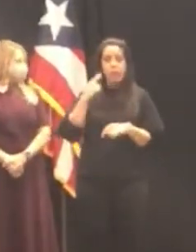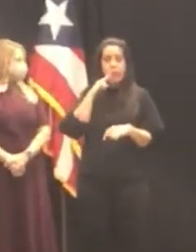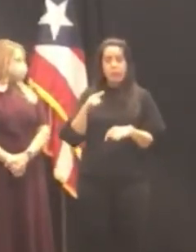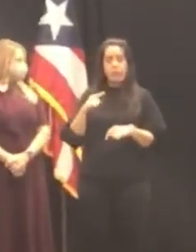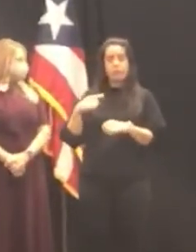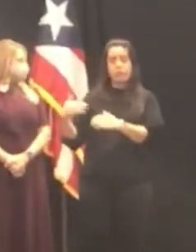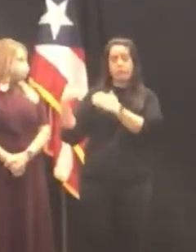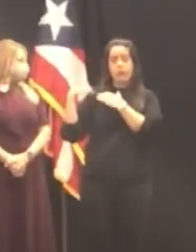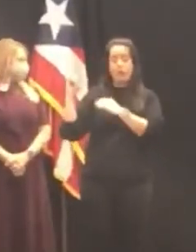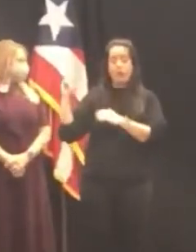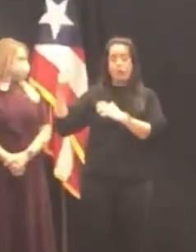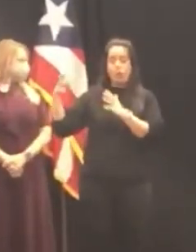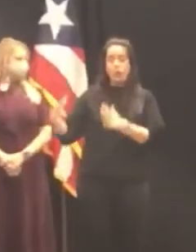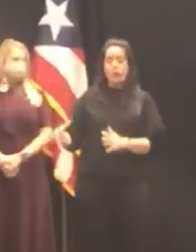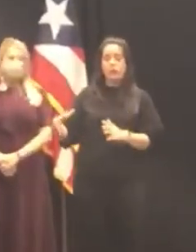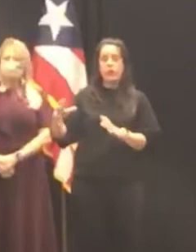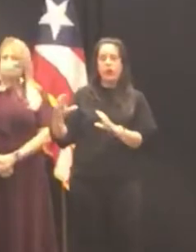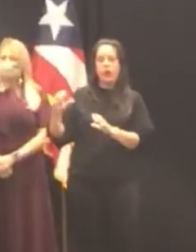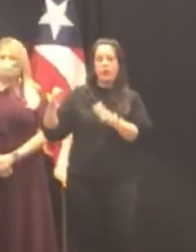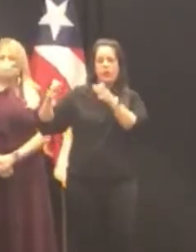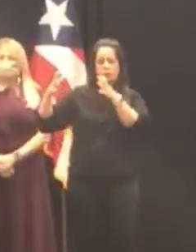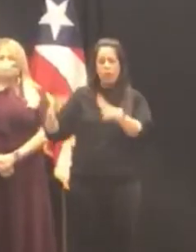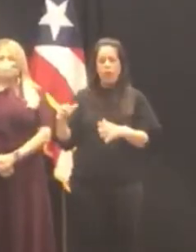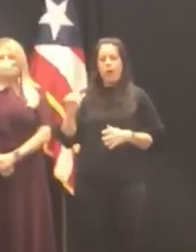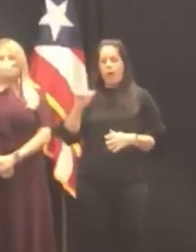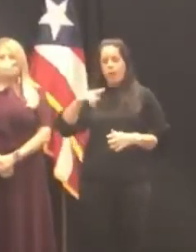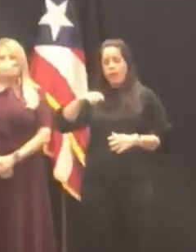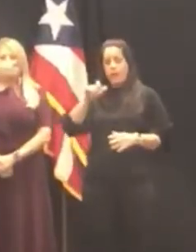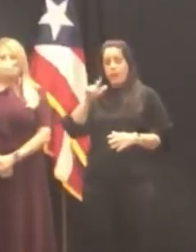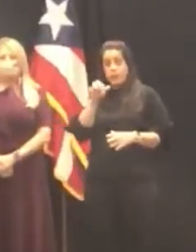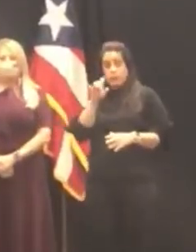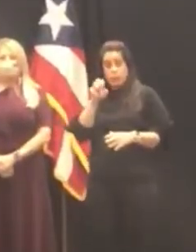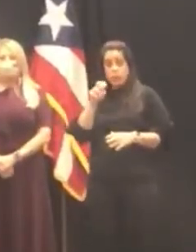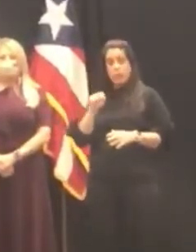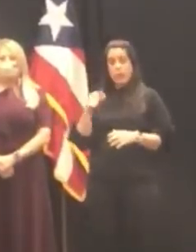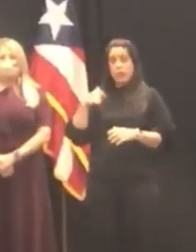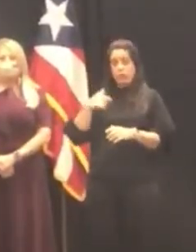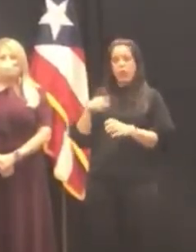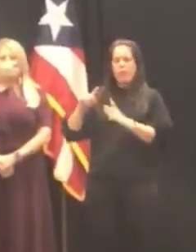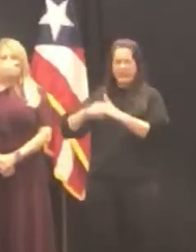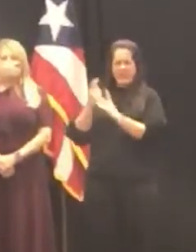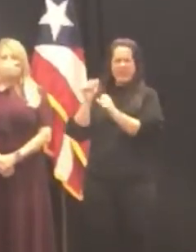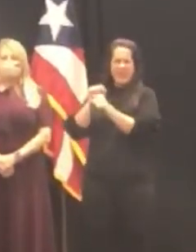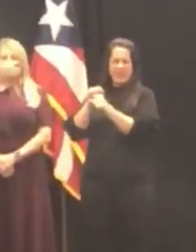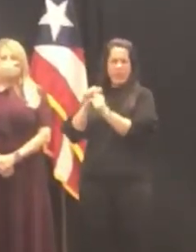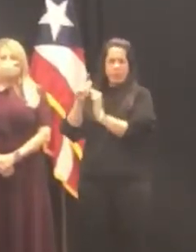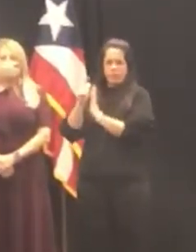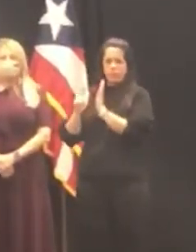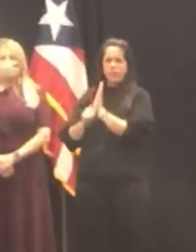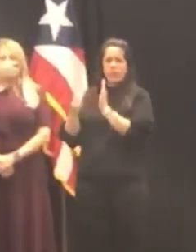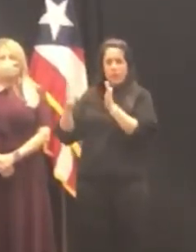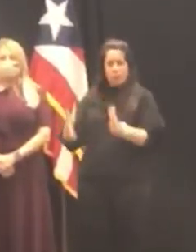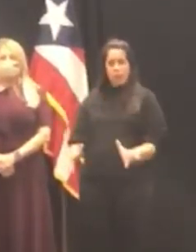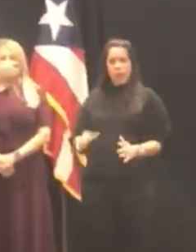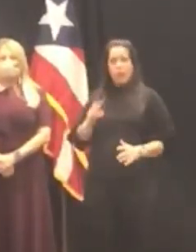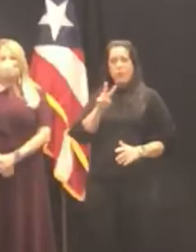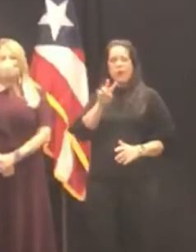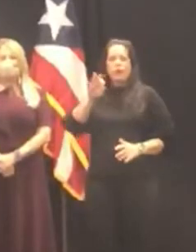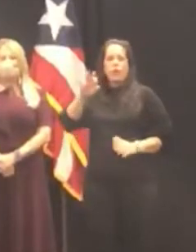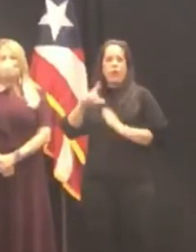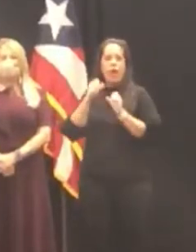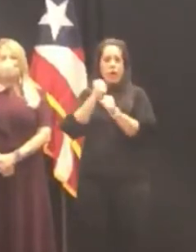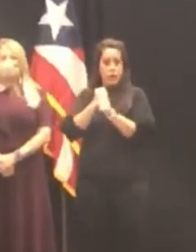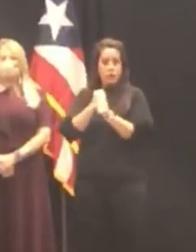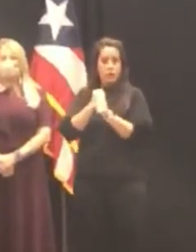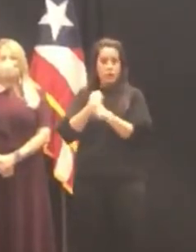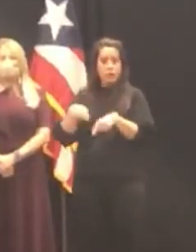de jueza del Tribunal de Apelaciones donde comencé mi carrera como abogada hace 29 años ocho años